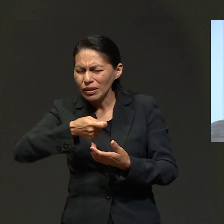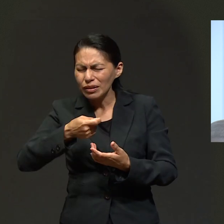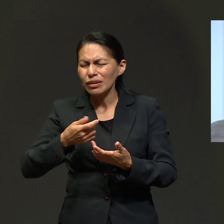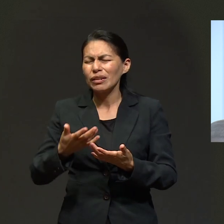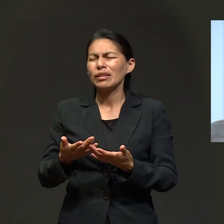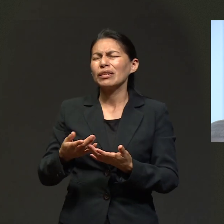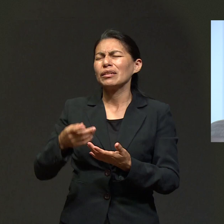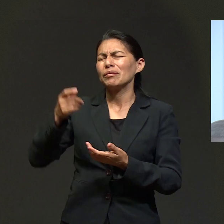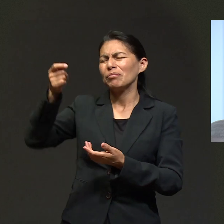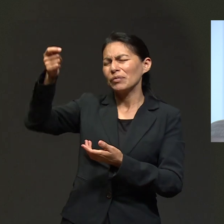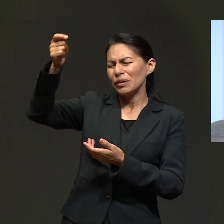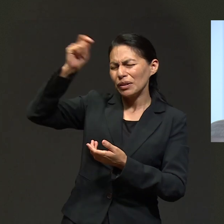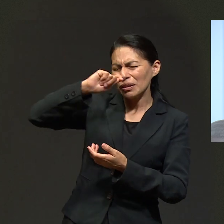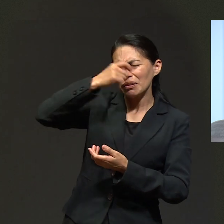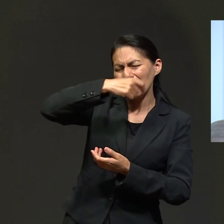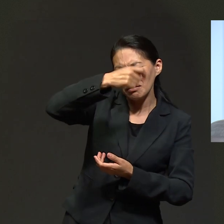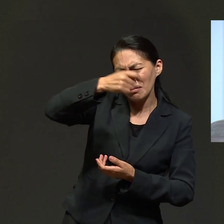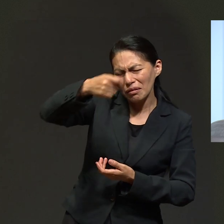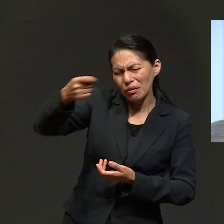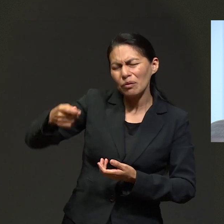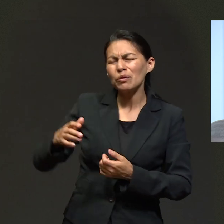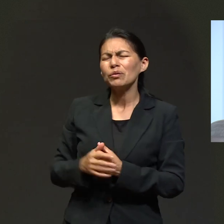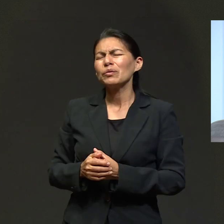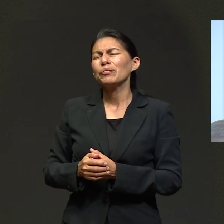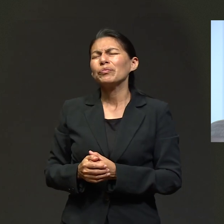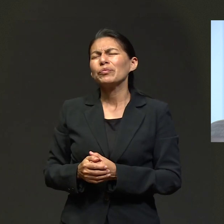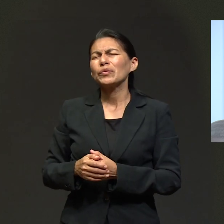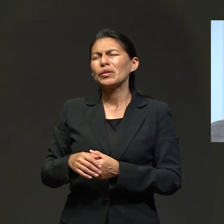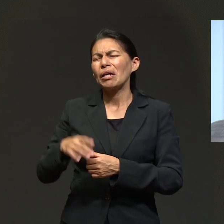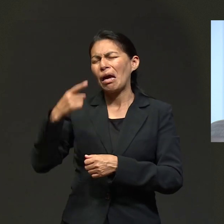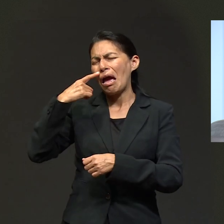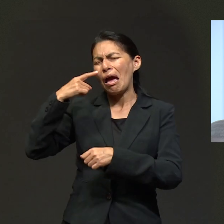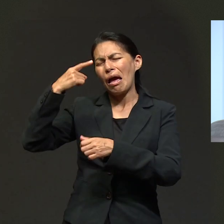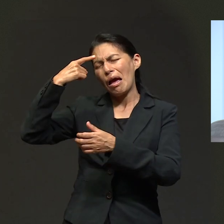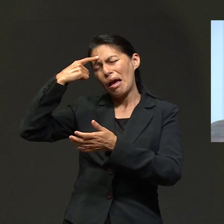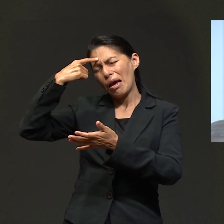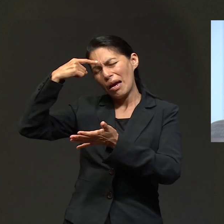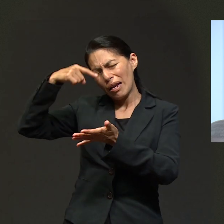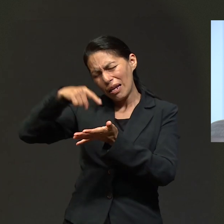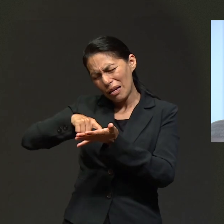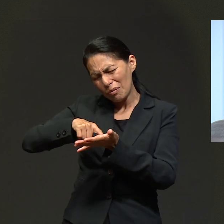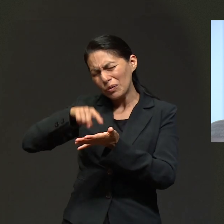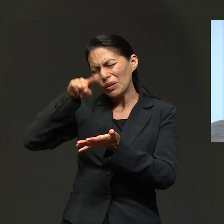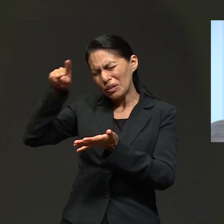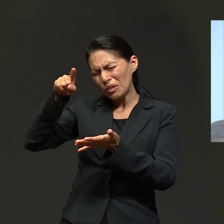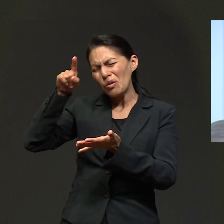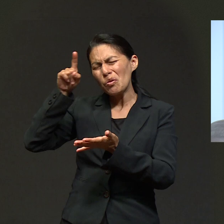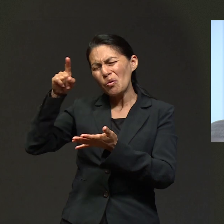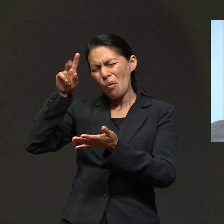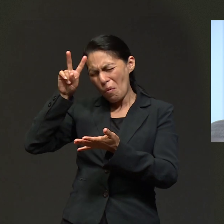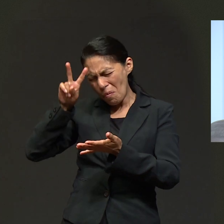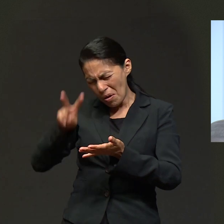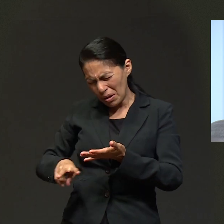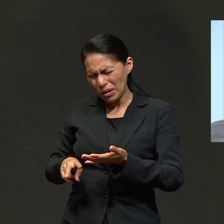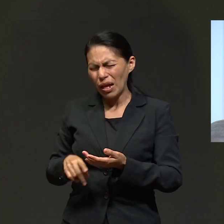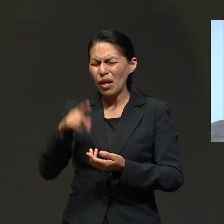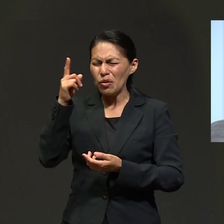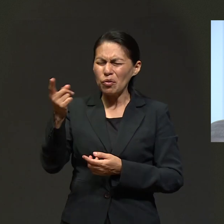Creemos en ti, Señor, porque tú viniste, eres real y diste tu vida por nosotros. Y ahora estás ahí en el